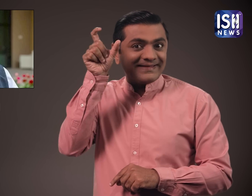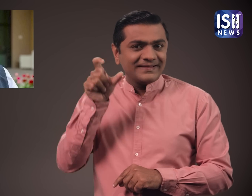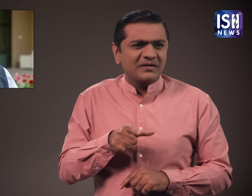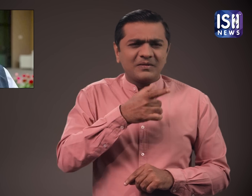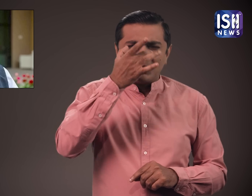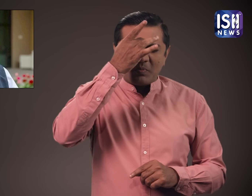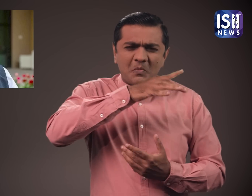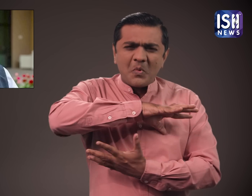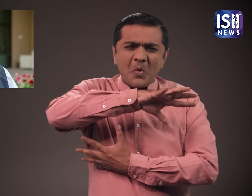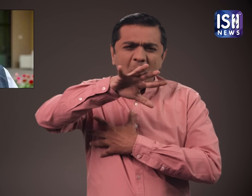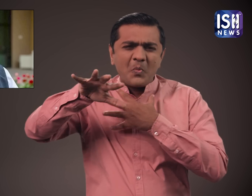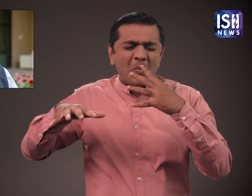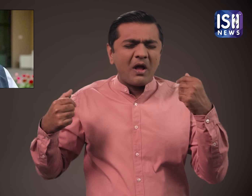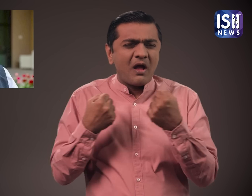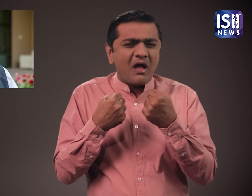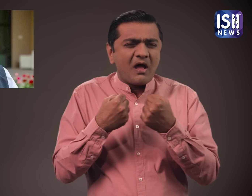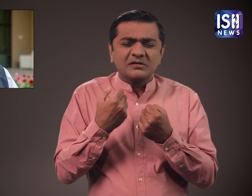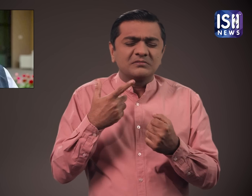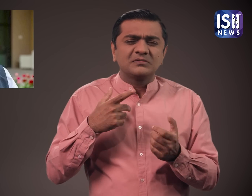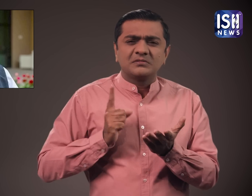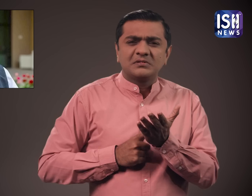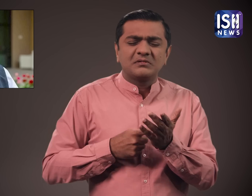प्रधान मंत्री के रूप में दुनिया भर से बहुत सारे उपहर मिले थे